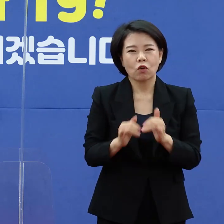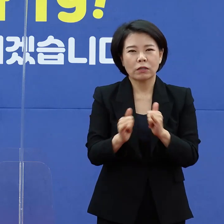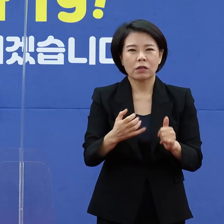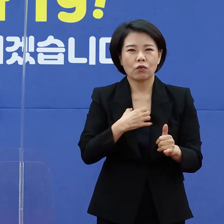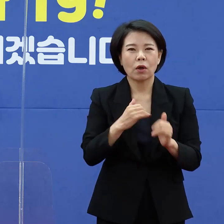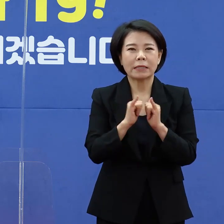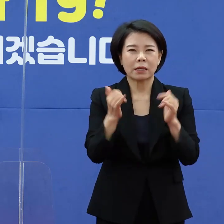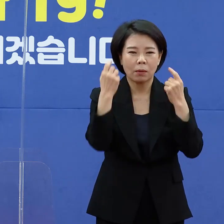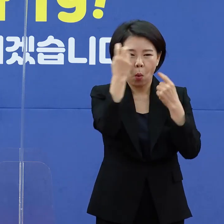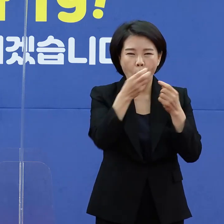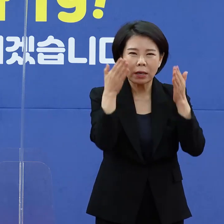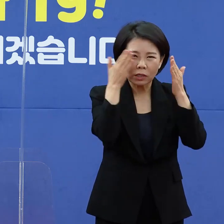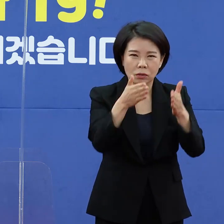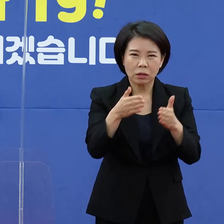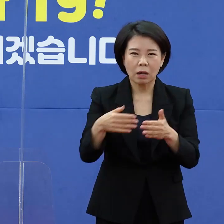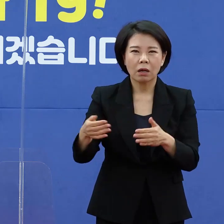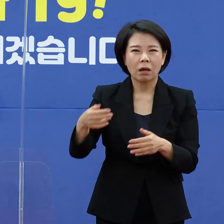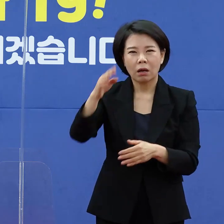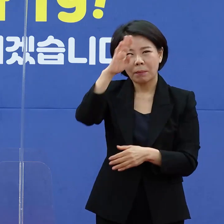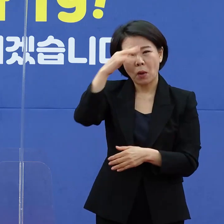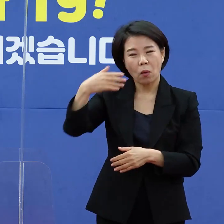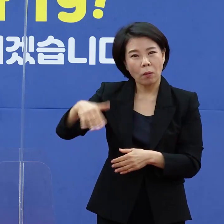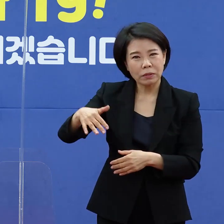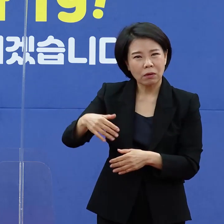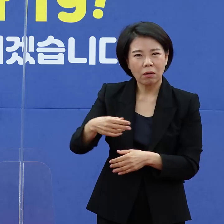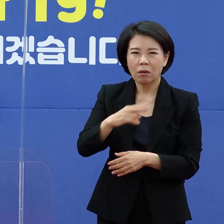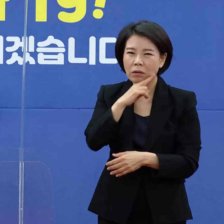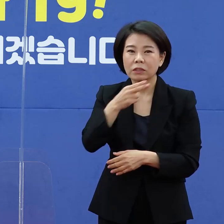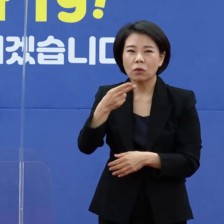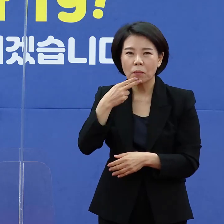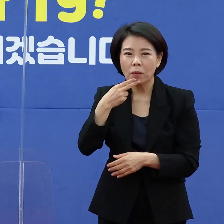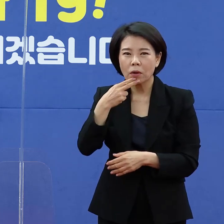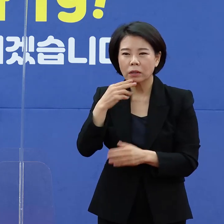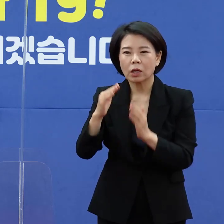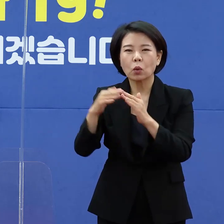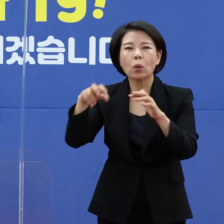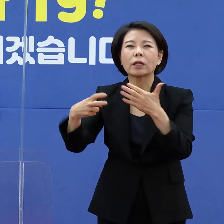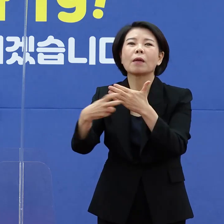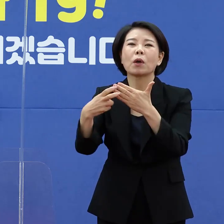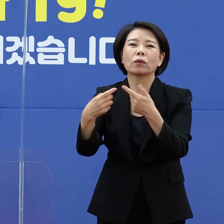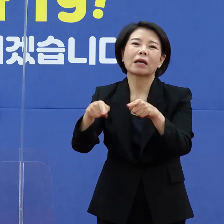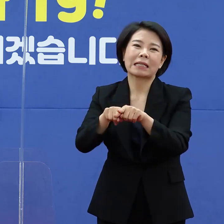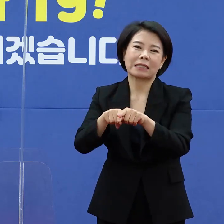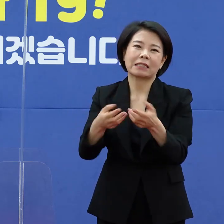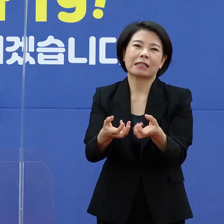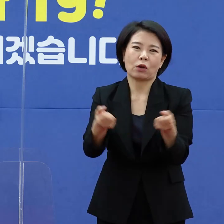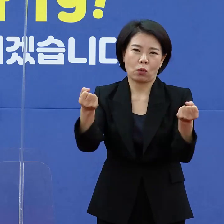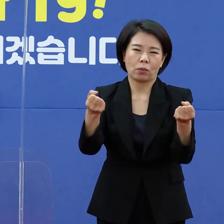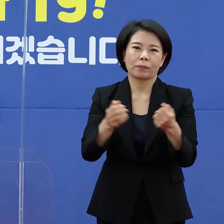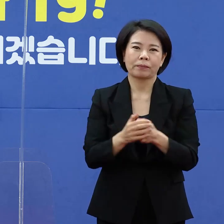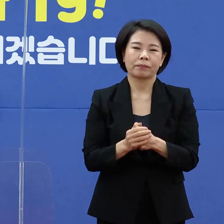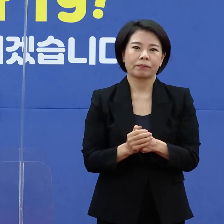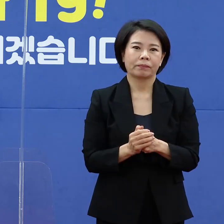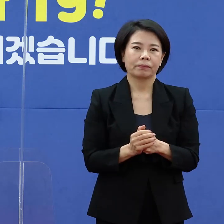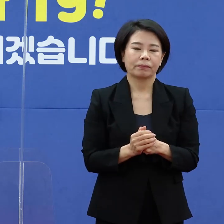무중상 경증인 환자는 동네 병의원과 함께하는 협력 대응이 이루어집니다.